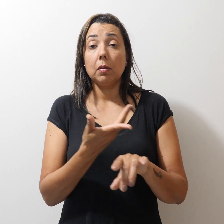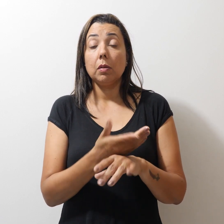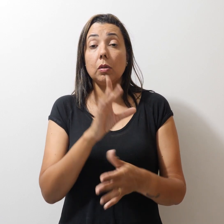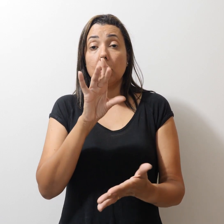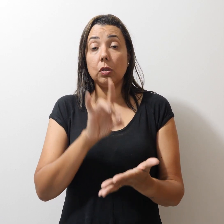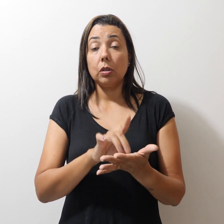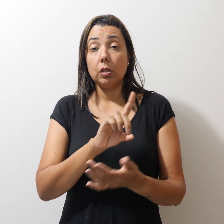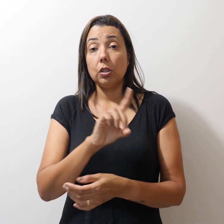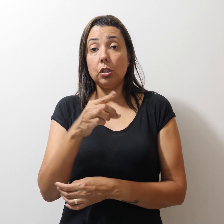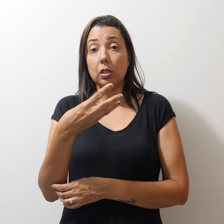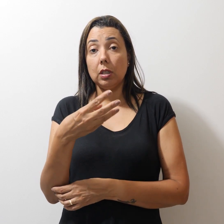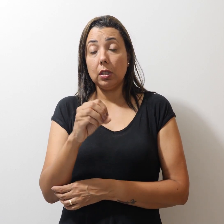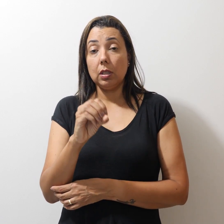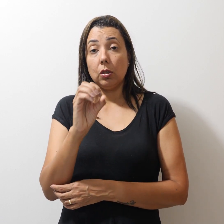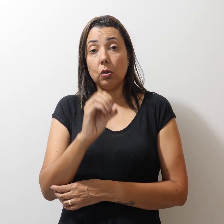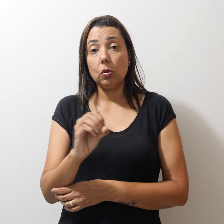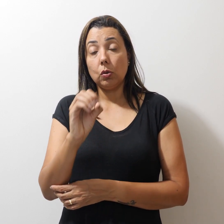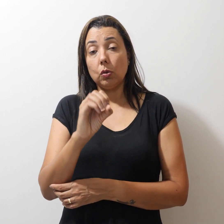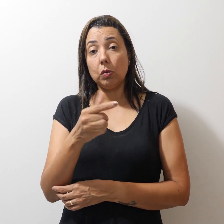dia 30 de outubro de 2023.